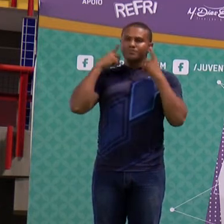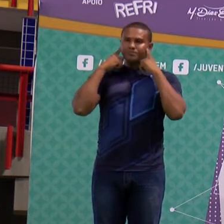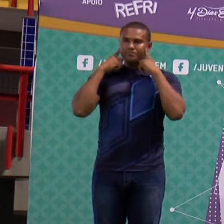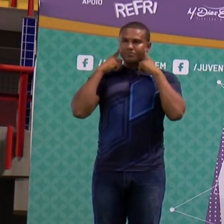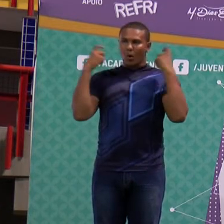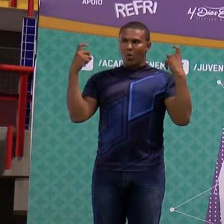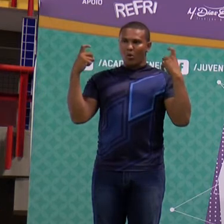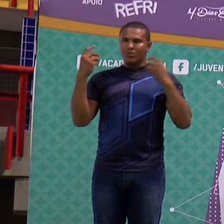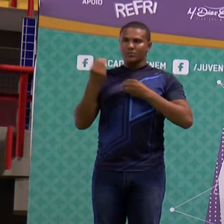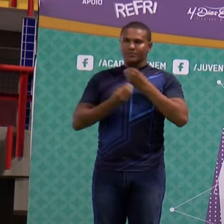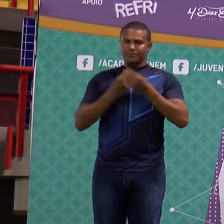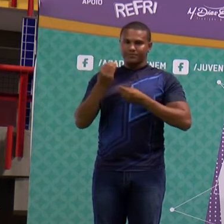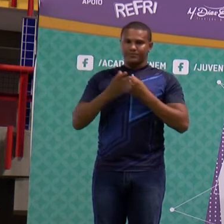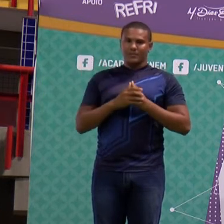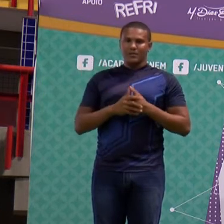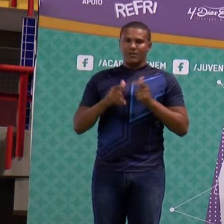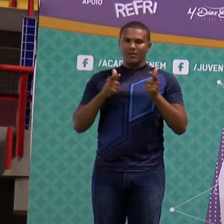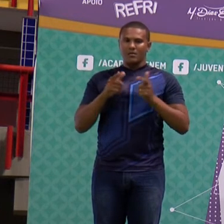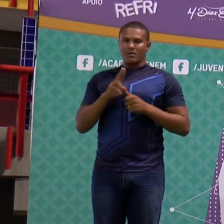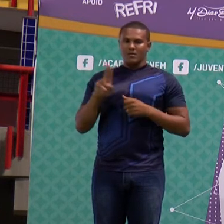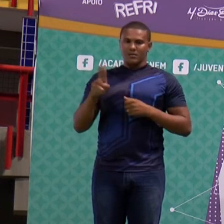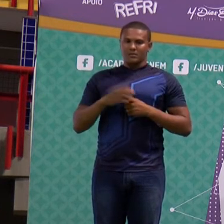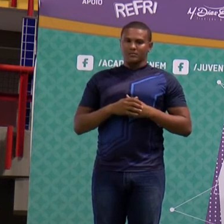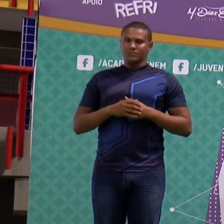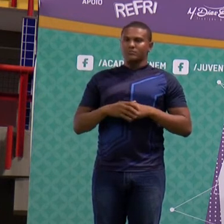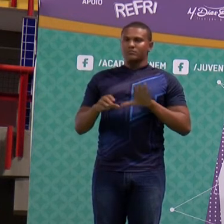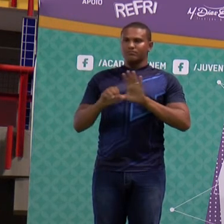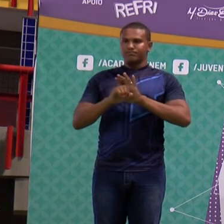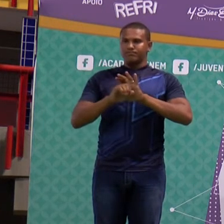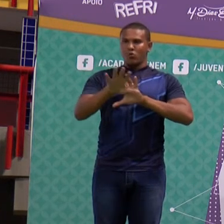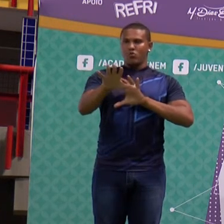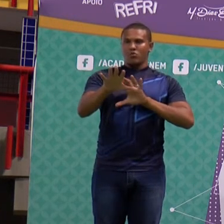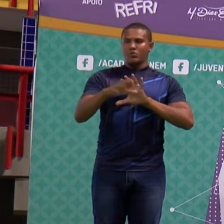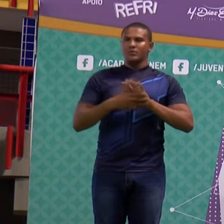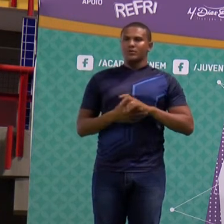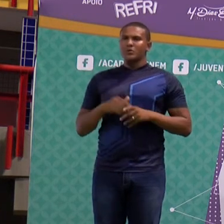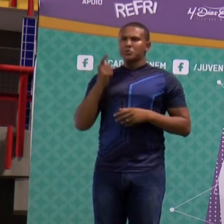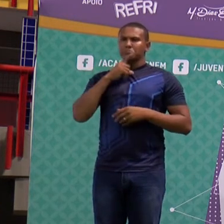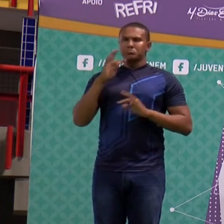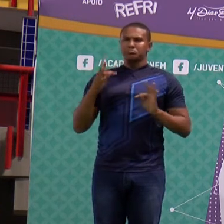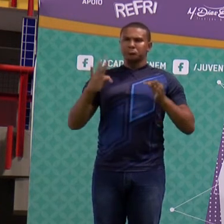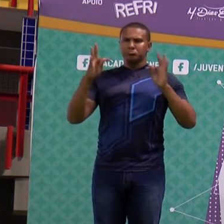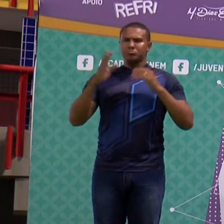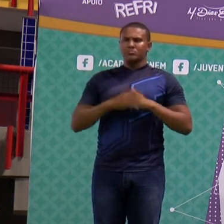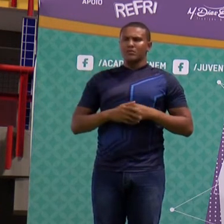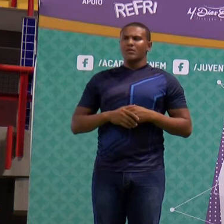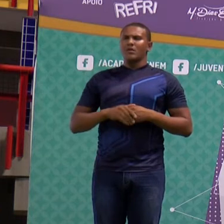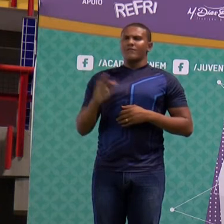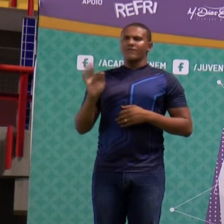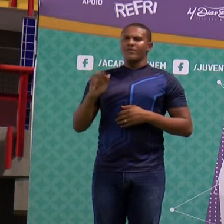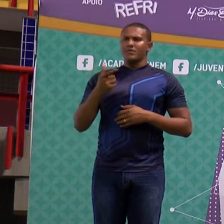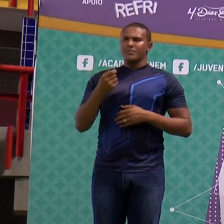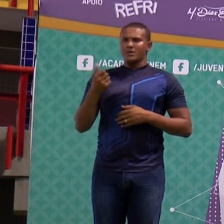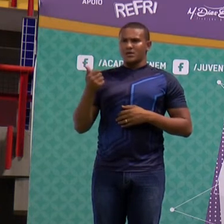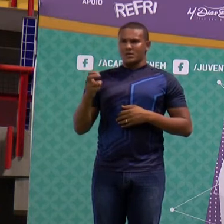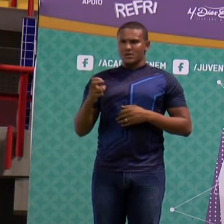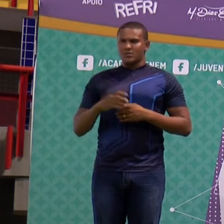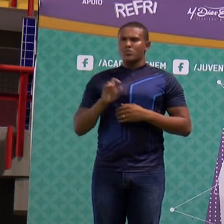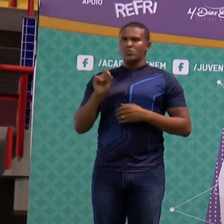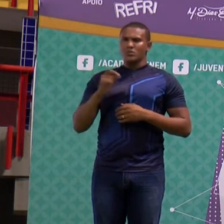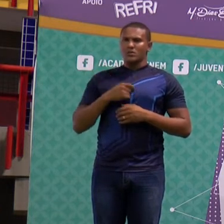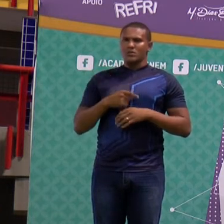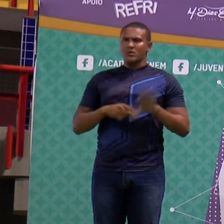chamada de Snap e ela será lançada em fevereiro de 2015. A tecnologia consiste em utilizar um som ultrassônico para